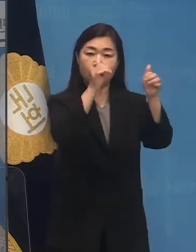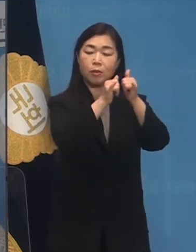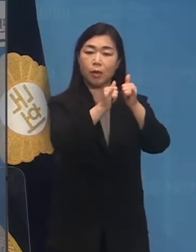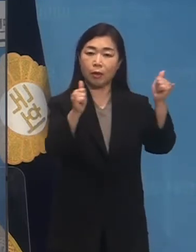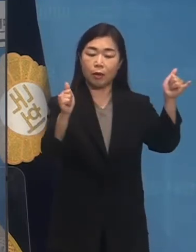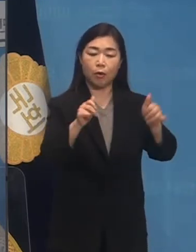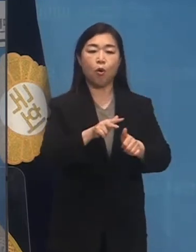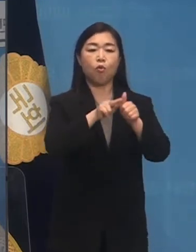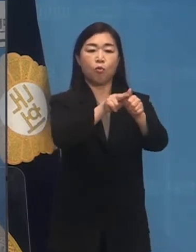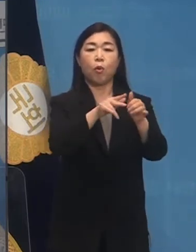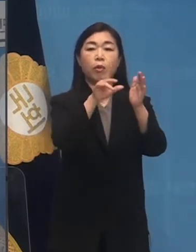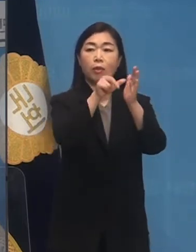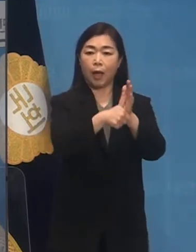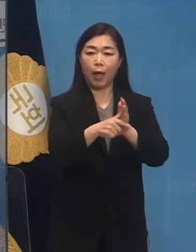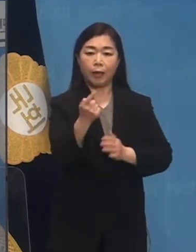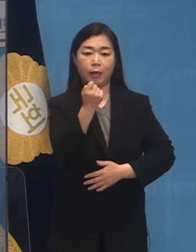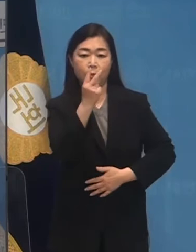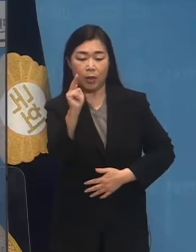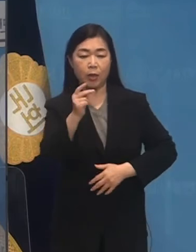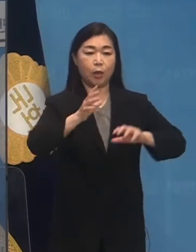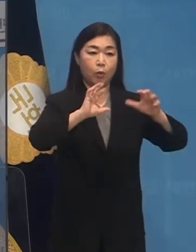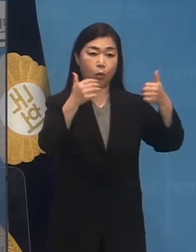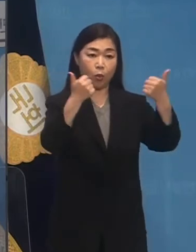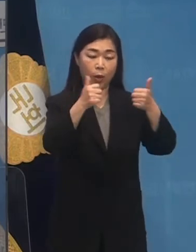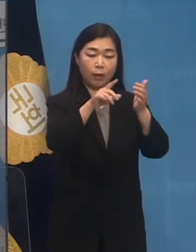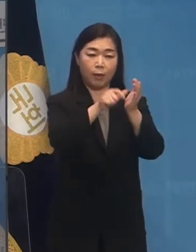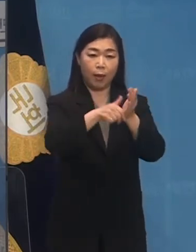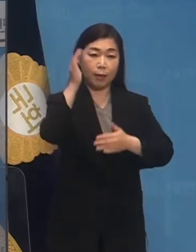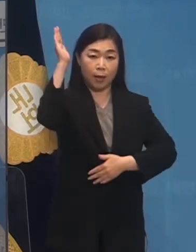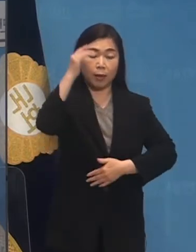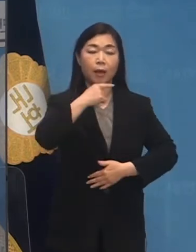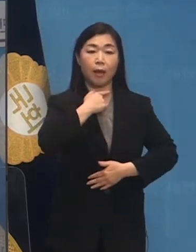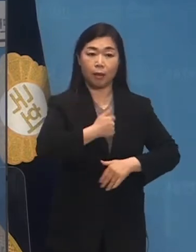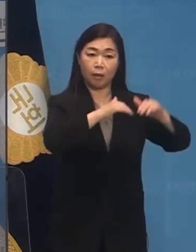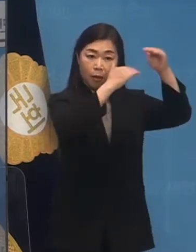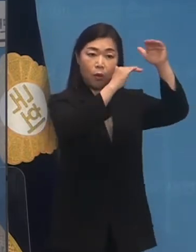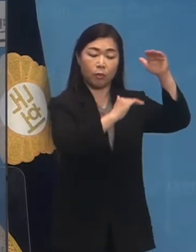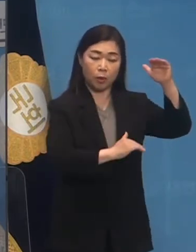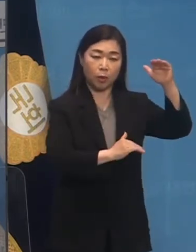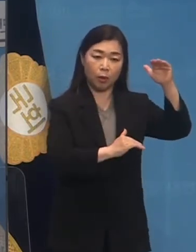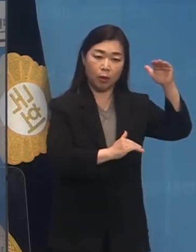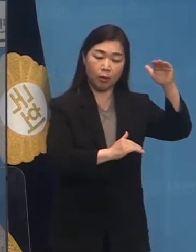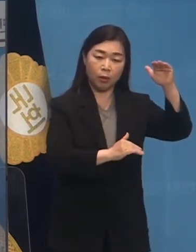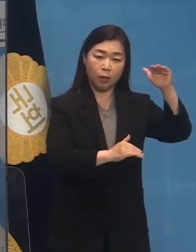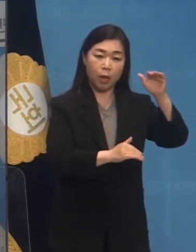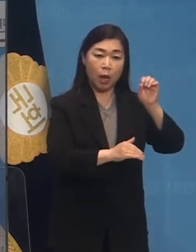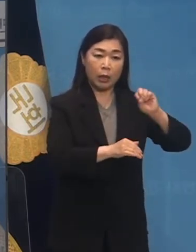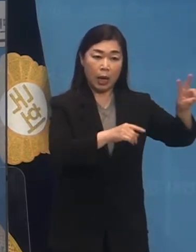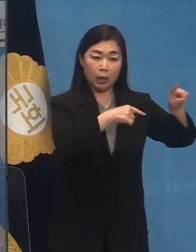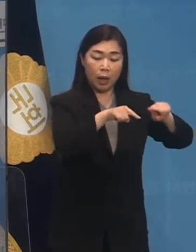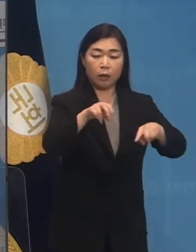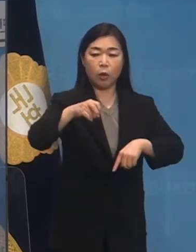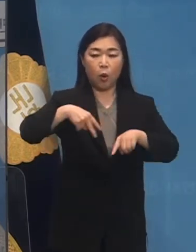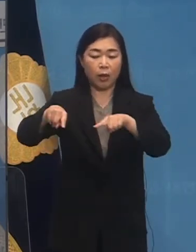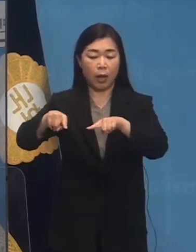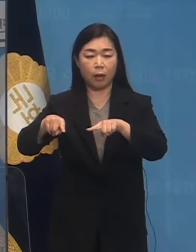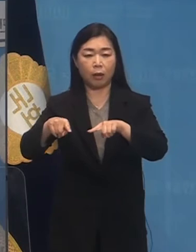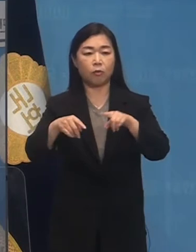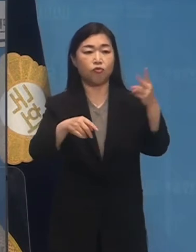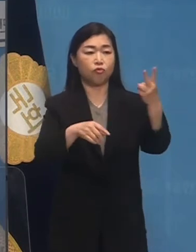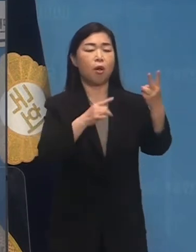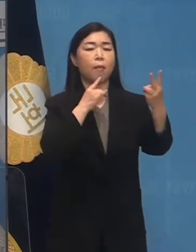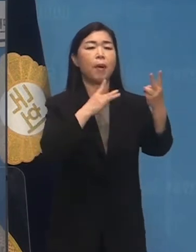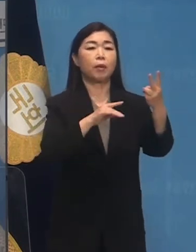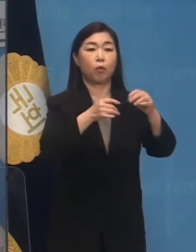후보 시절 TV토론에서 한 말입니다. 거대 양당이 아니라 다담제가 가능한